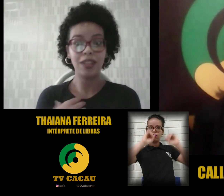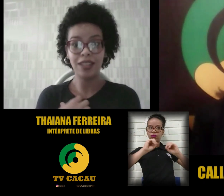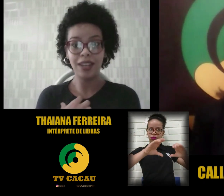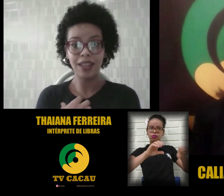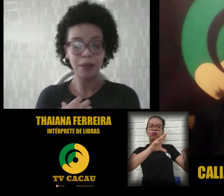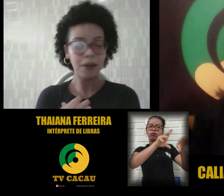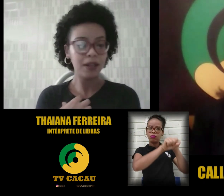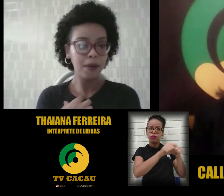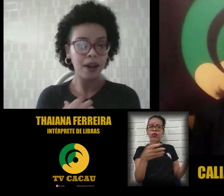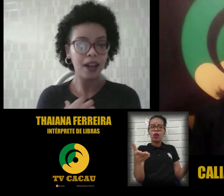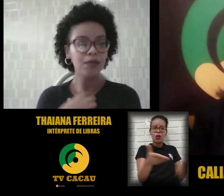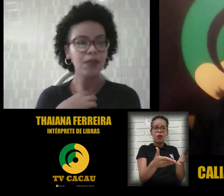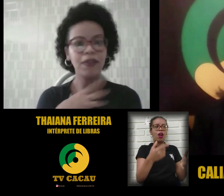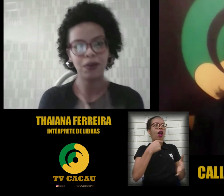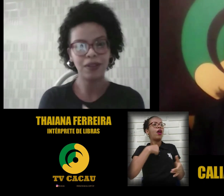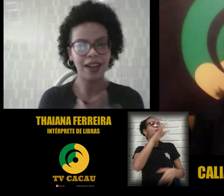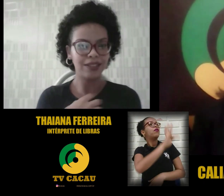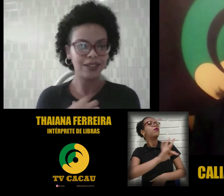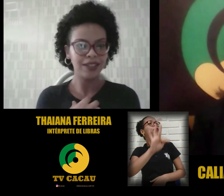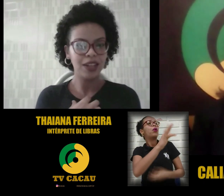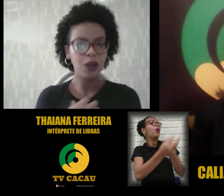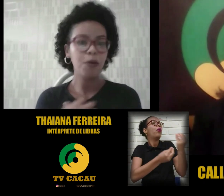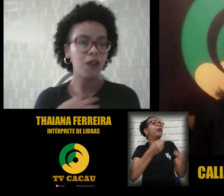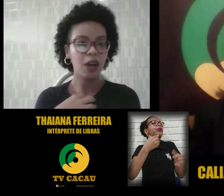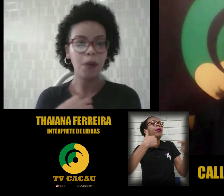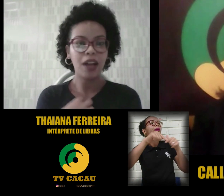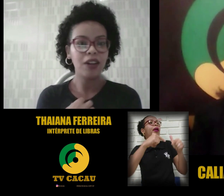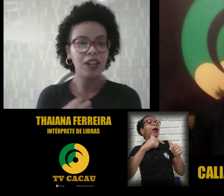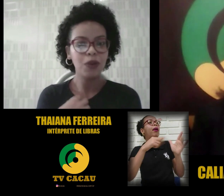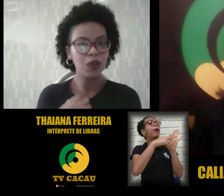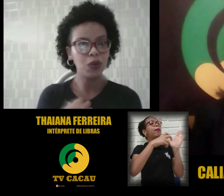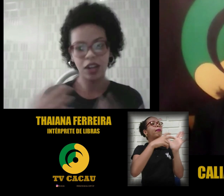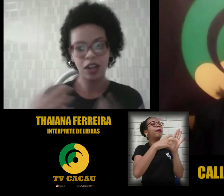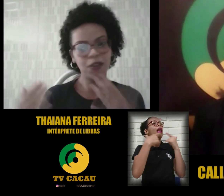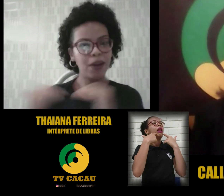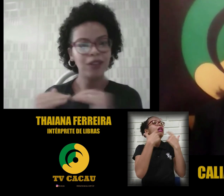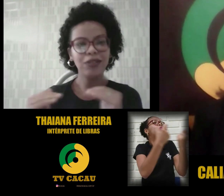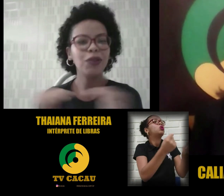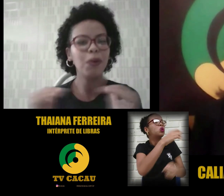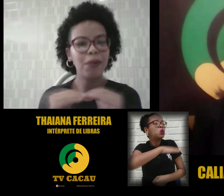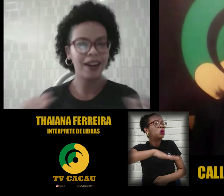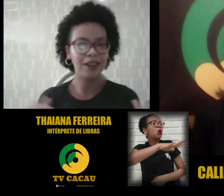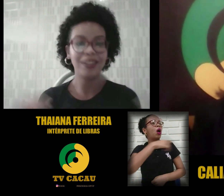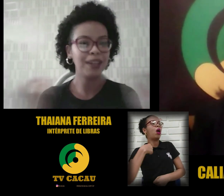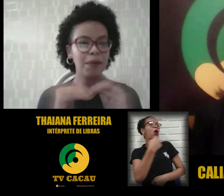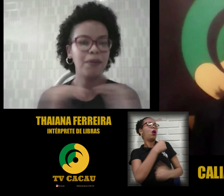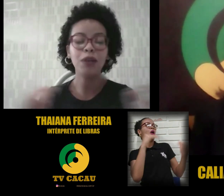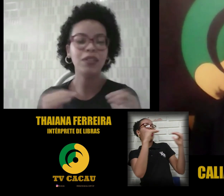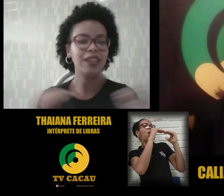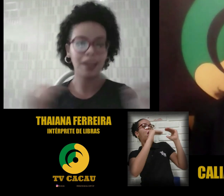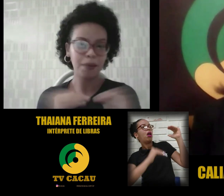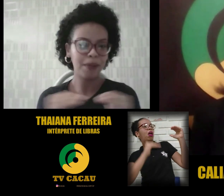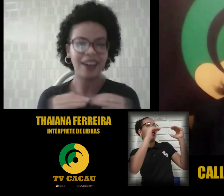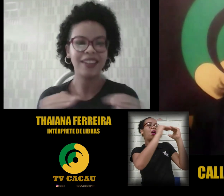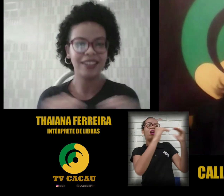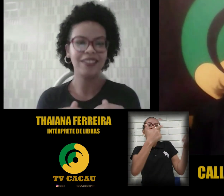designada para trabalhar numa faculdade. O meu vocabulário linguístico a nível médio não se compara, não se equipara, entendeu?